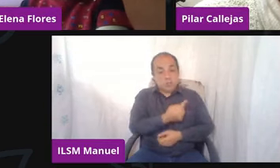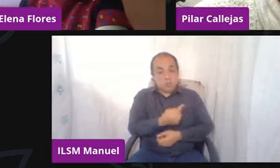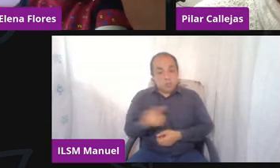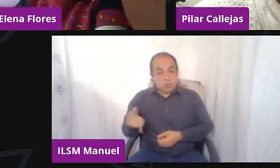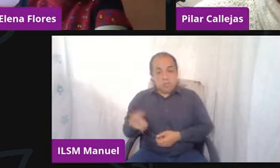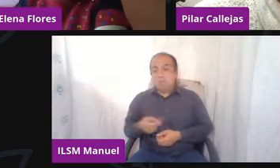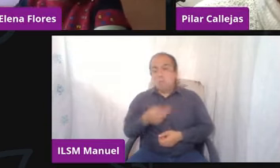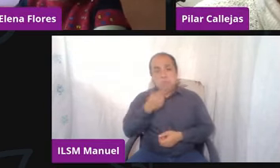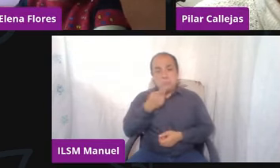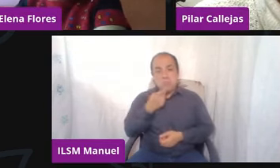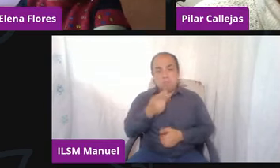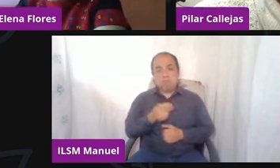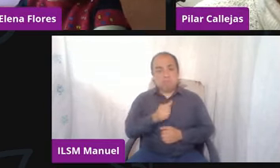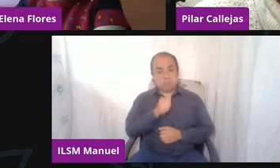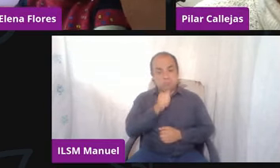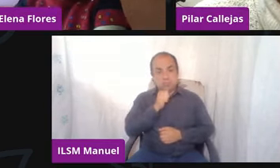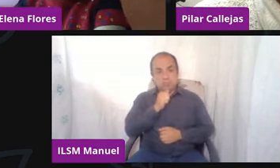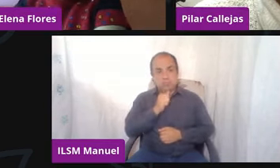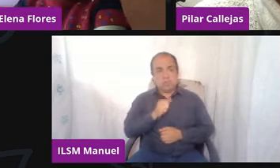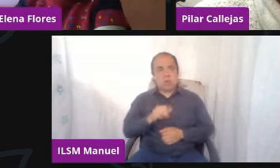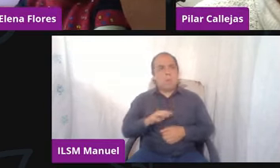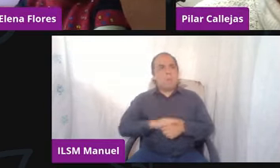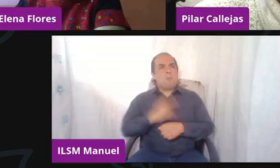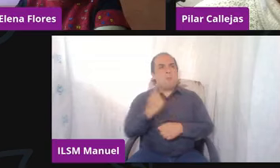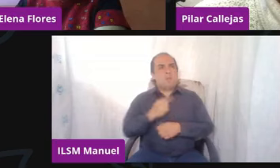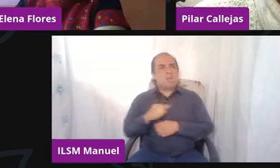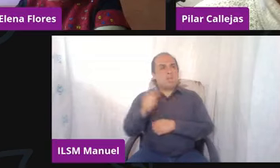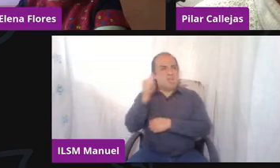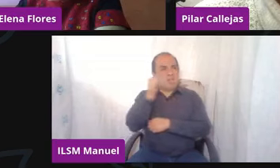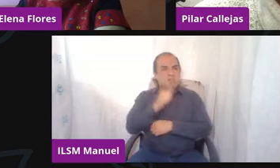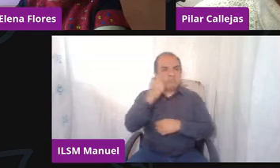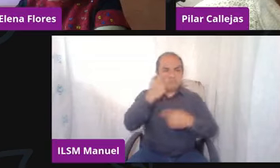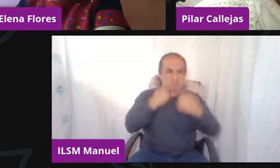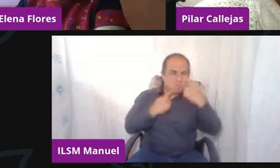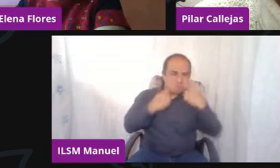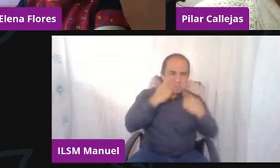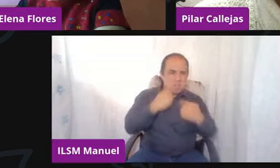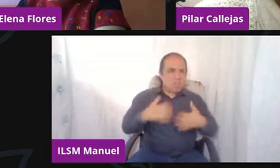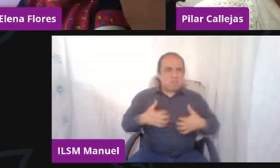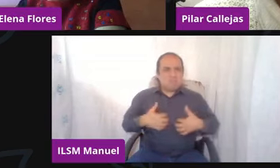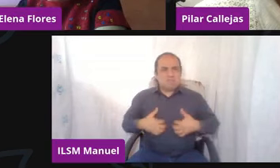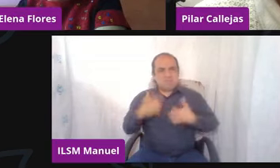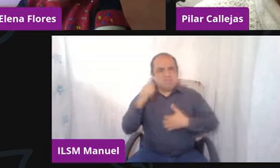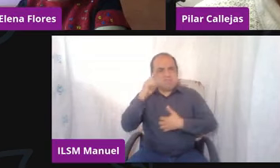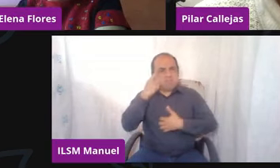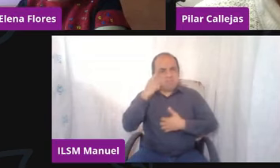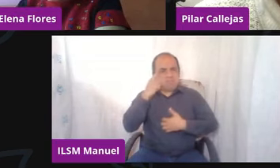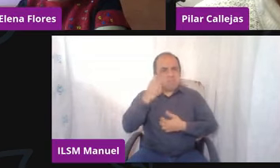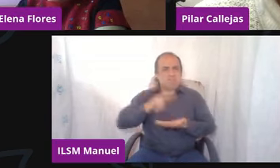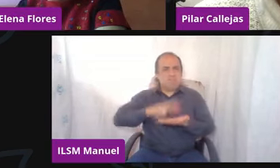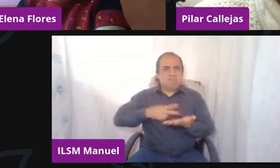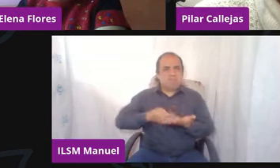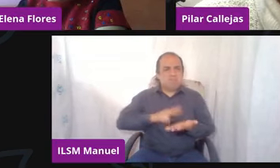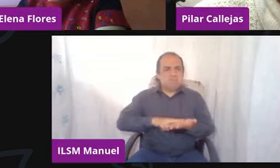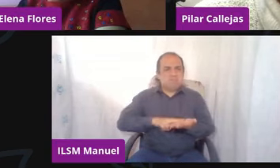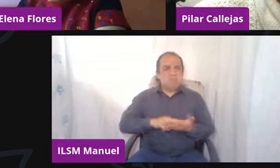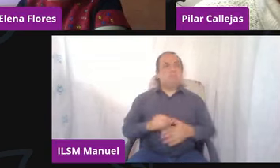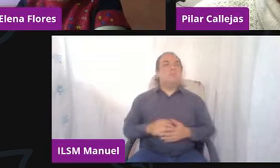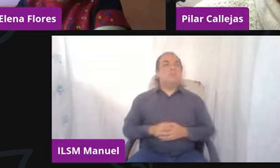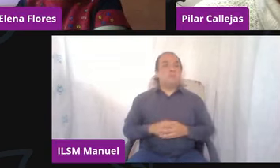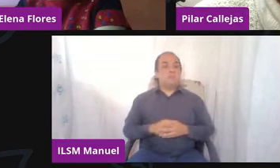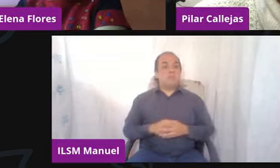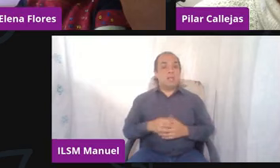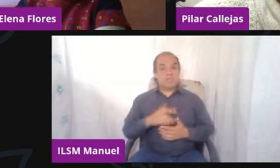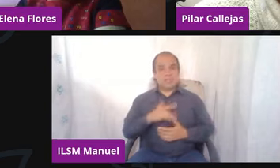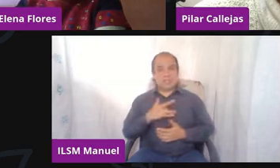¿no? O sea, ¿por qué todo el tiempo está llorando, irritable, berrichudo, etcétera, etcétera? Eso puede pasar y darnos una alarma de que está